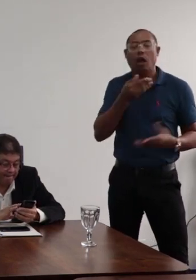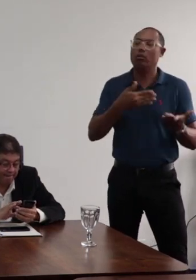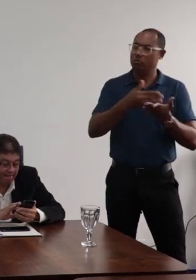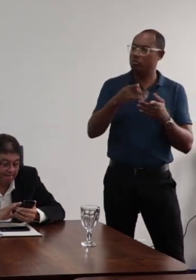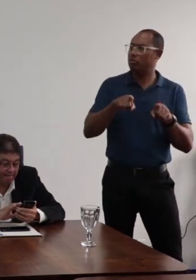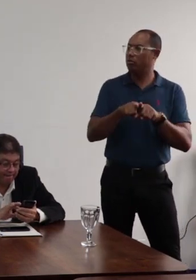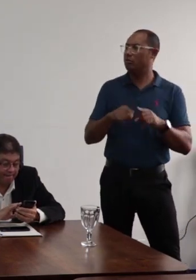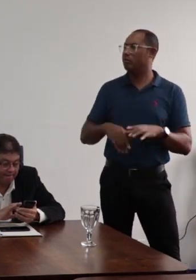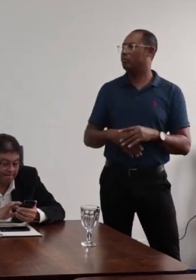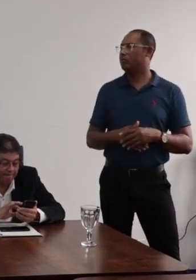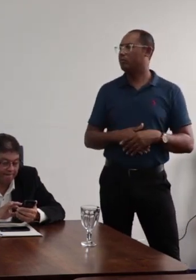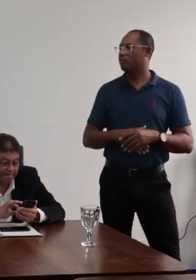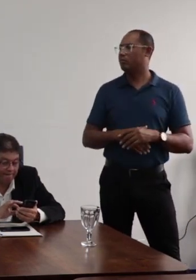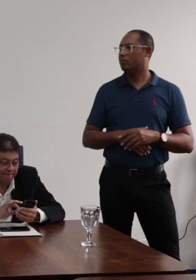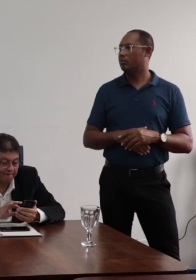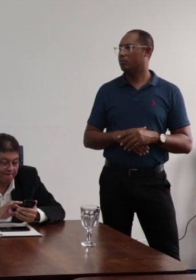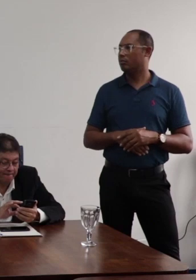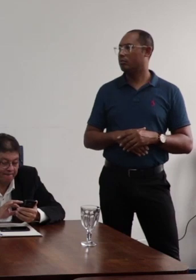Obrigada.